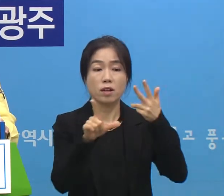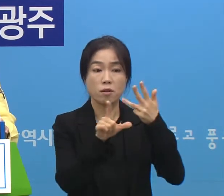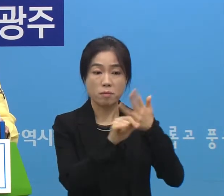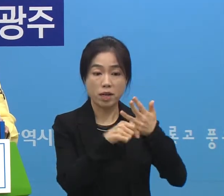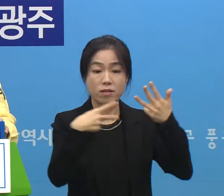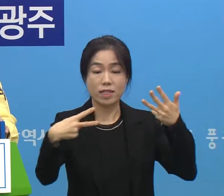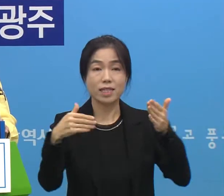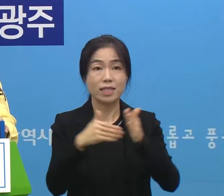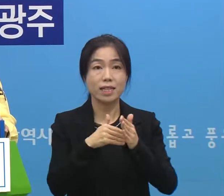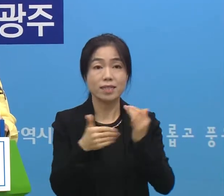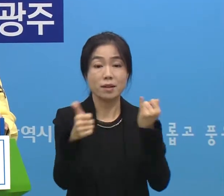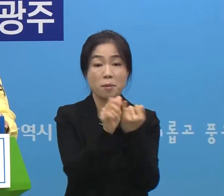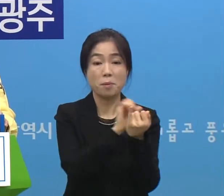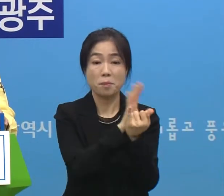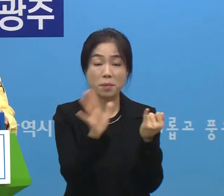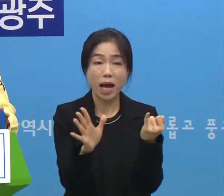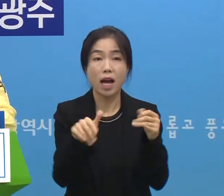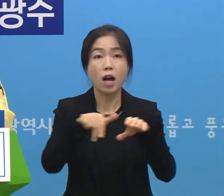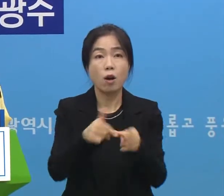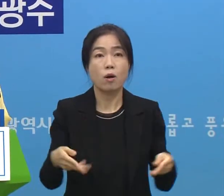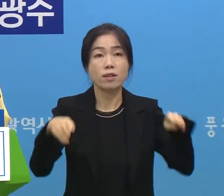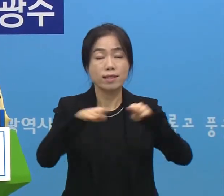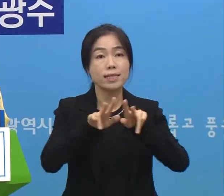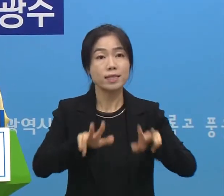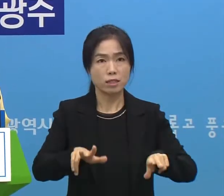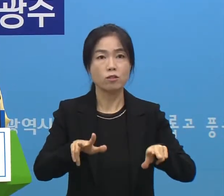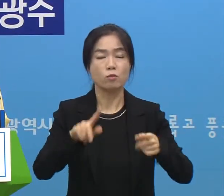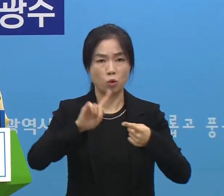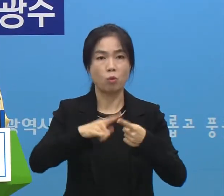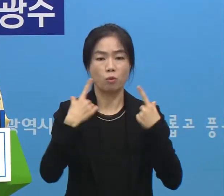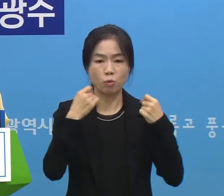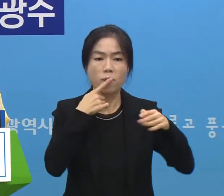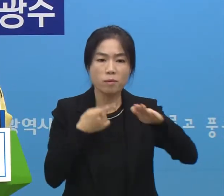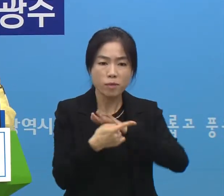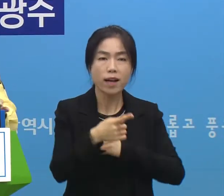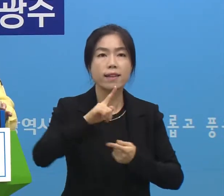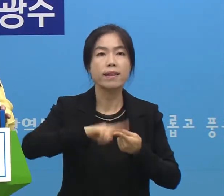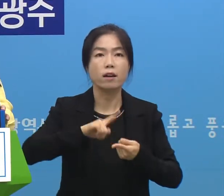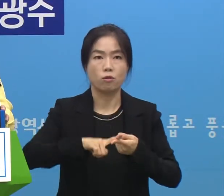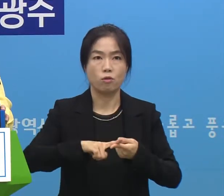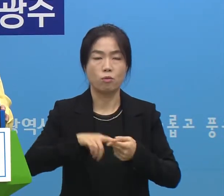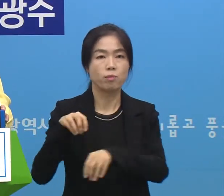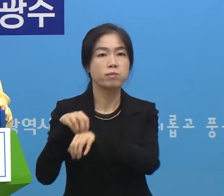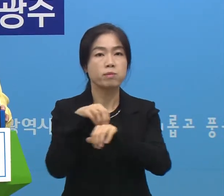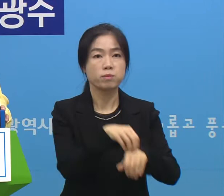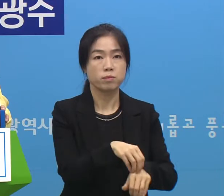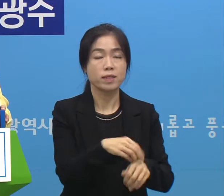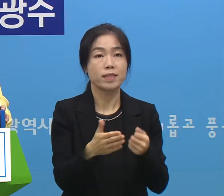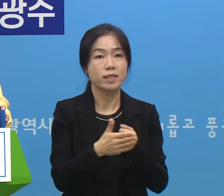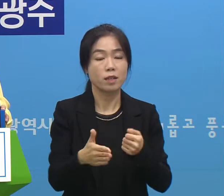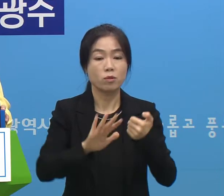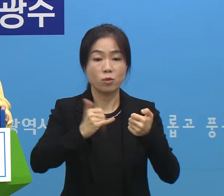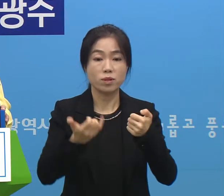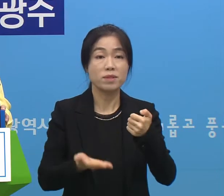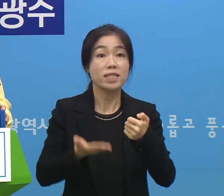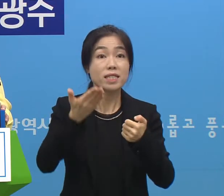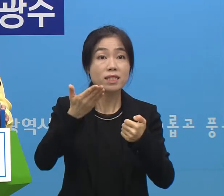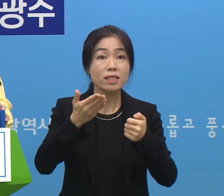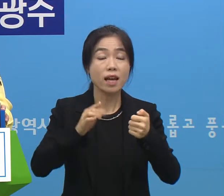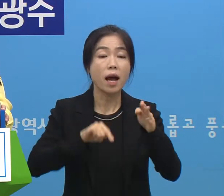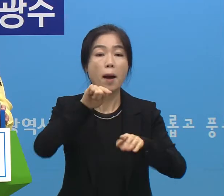2일까지 애식장과 정교시설은 현재 같은 조치가 그대로 적용되게 됩니다 그래서 50인 이상